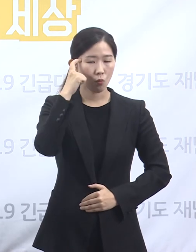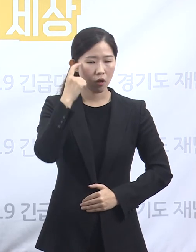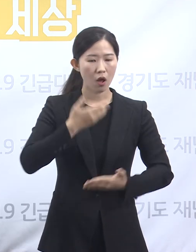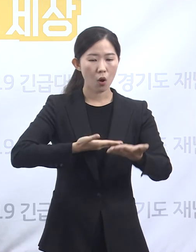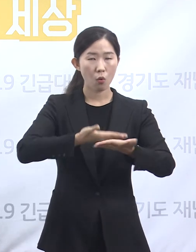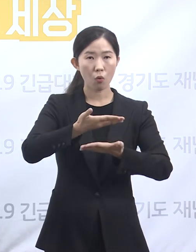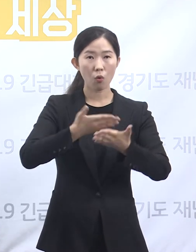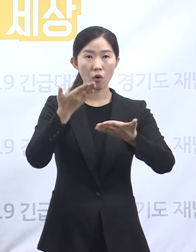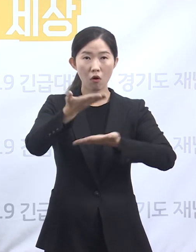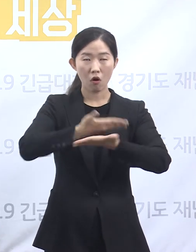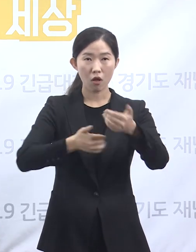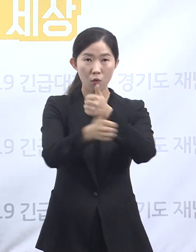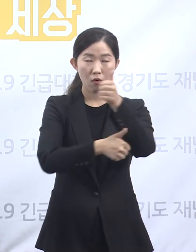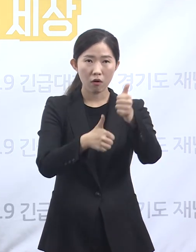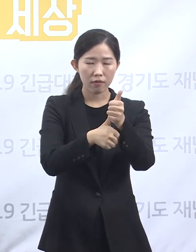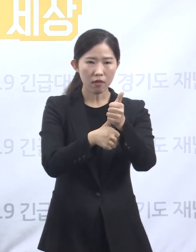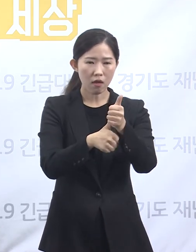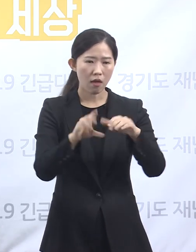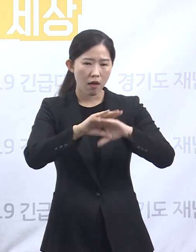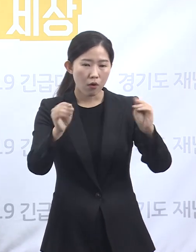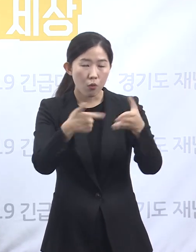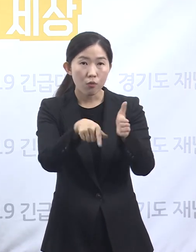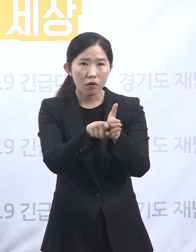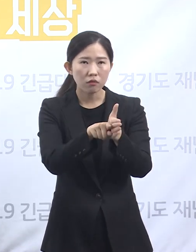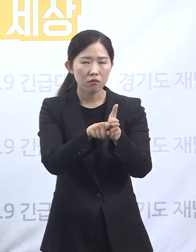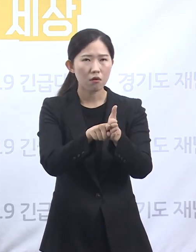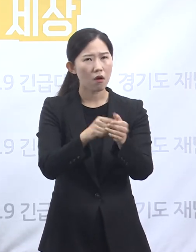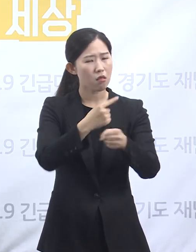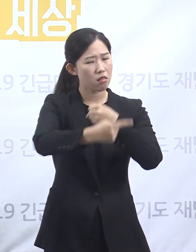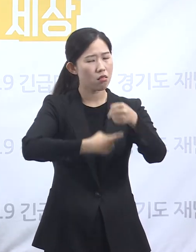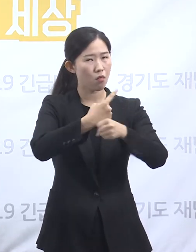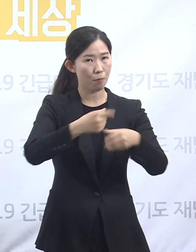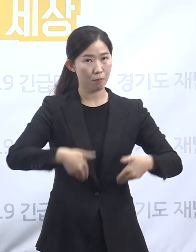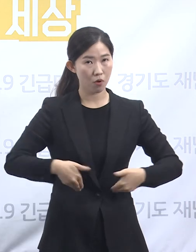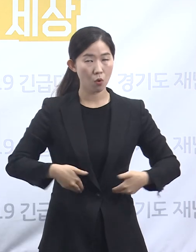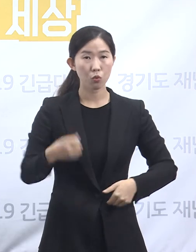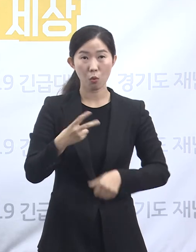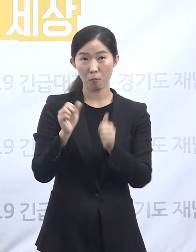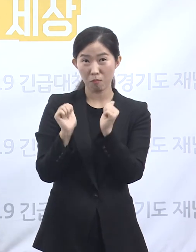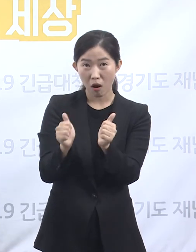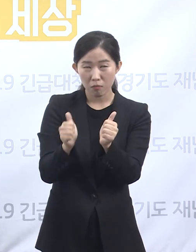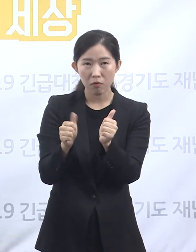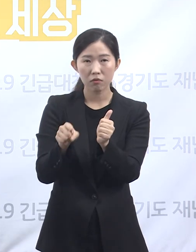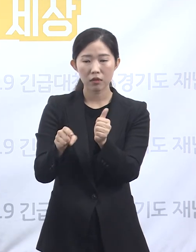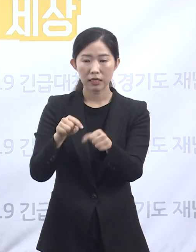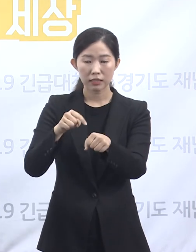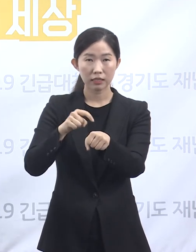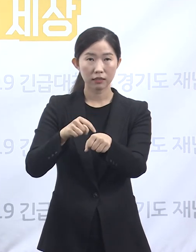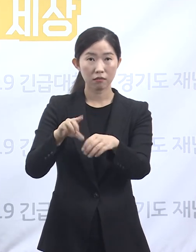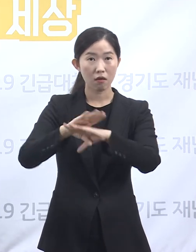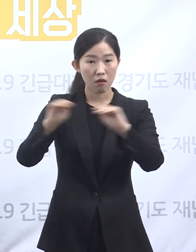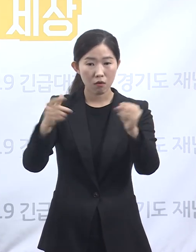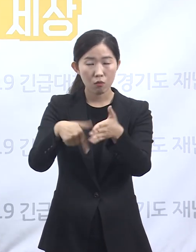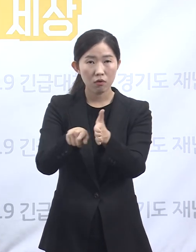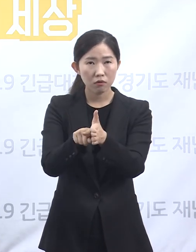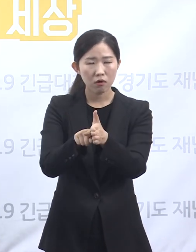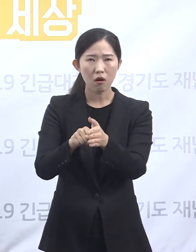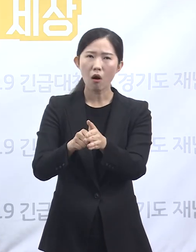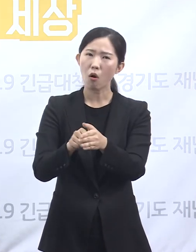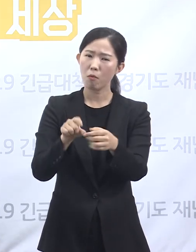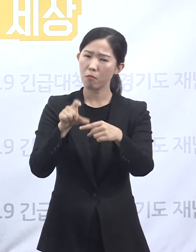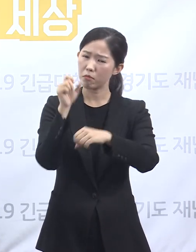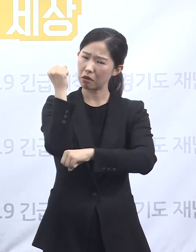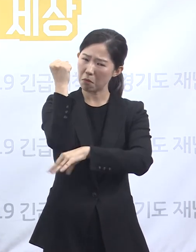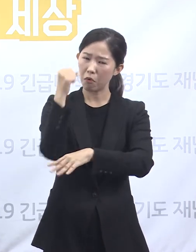기간이 평균 1년 정도 걸리고 법원에 소송을 제기하면 마지막 최종 확정까지 평균 3년 이상이 걸리기 때문에